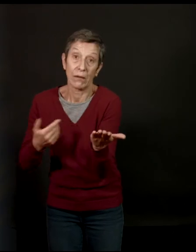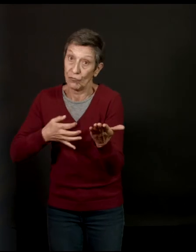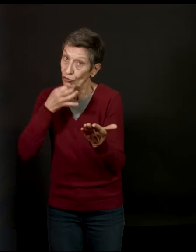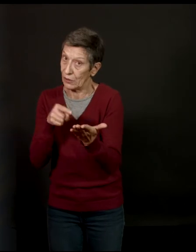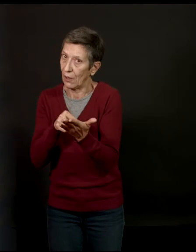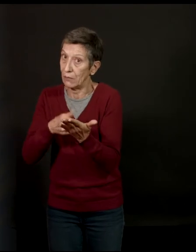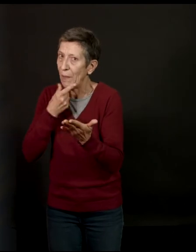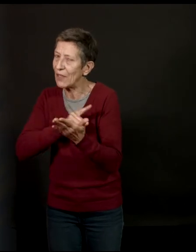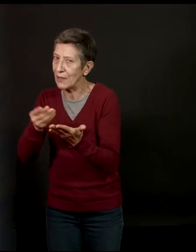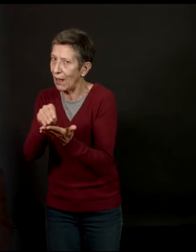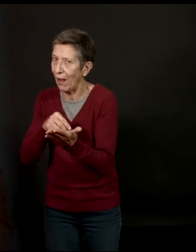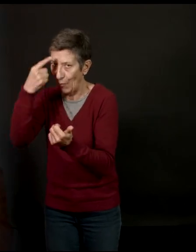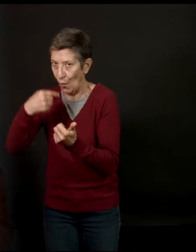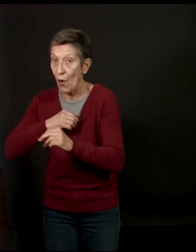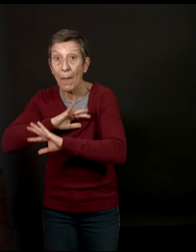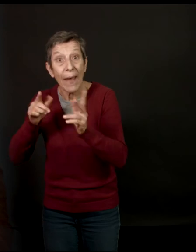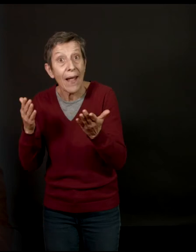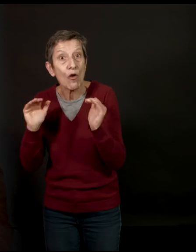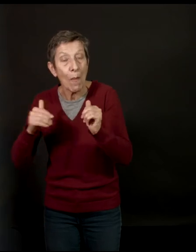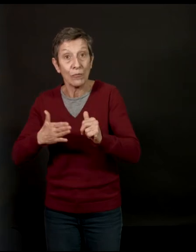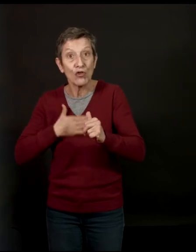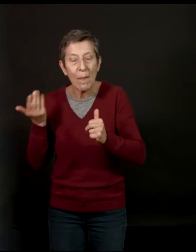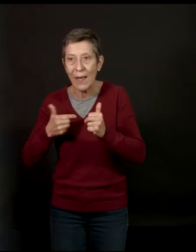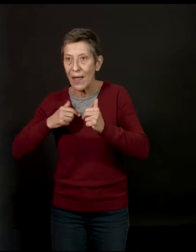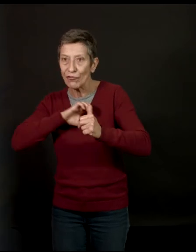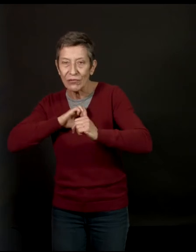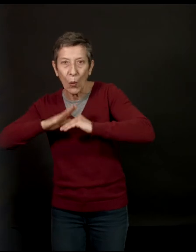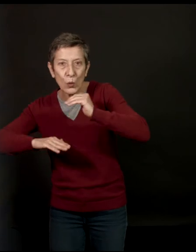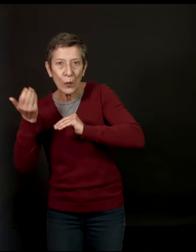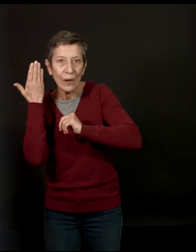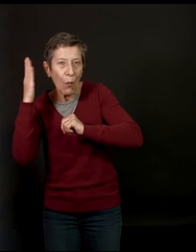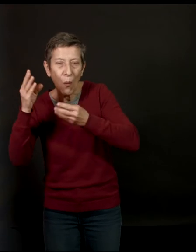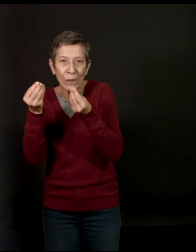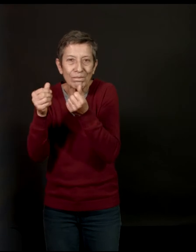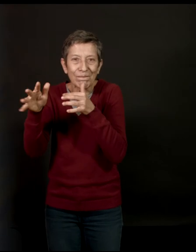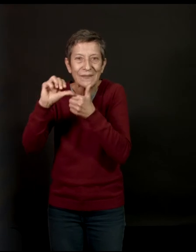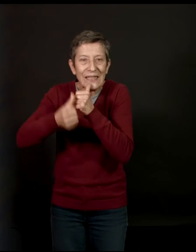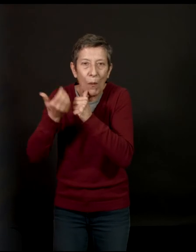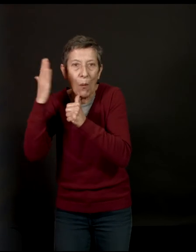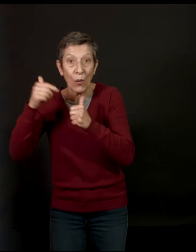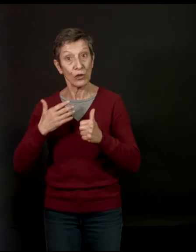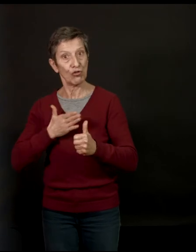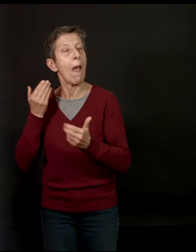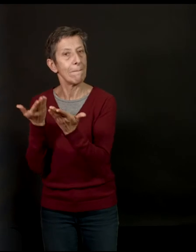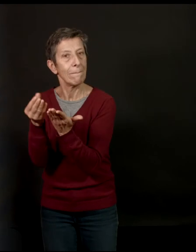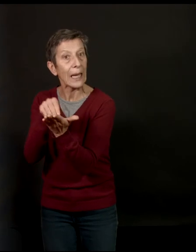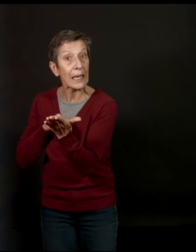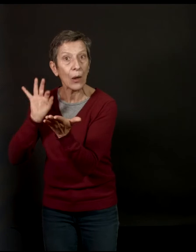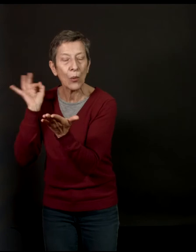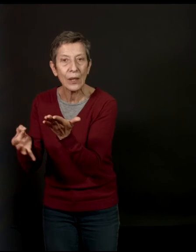je vous dis, j'en ai bavé. Mais j'aime bien ça. Ça m'a plu d'essayer de construire autrement. J'aime ça. Mais à la